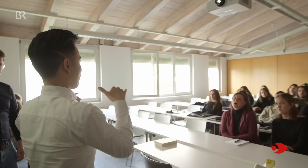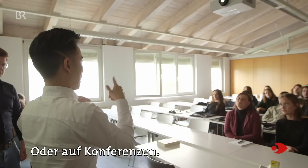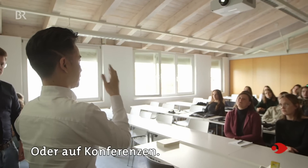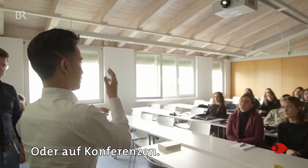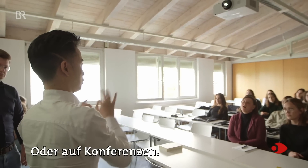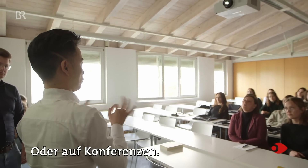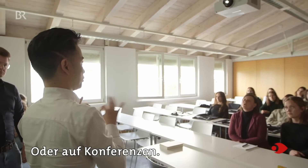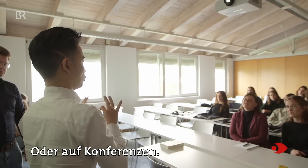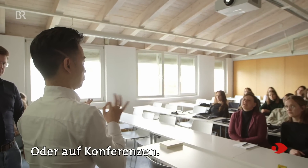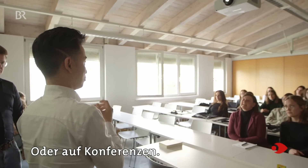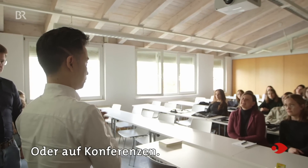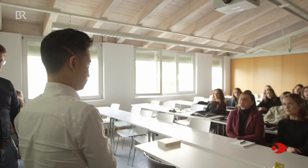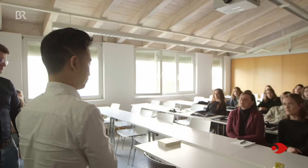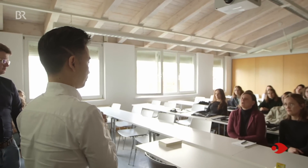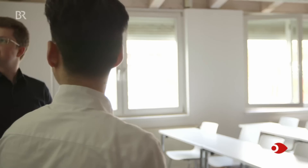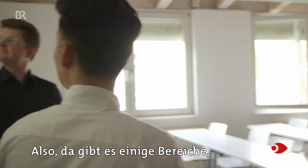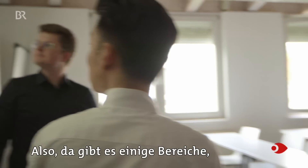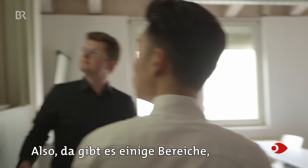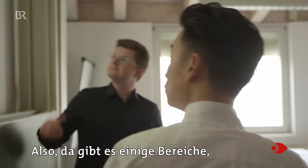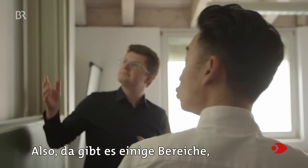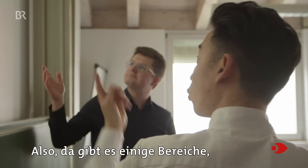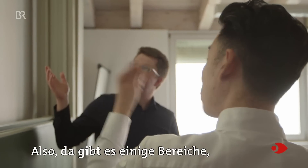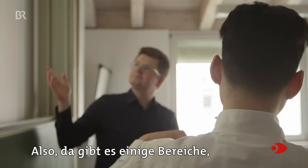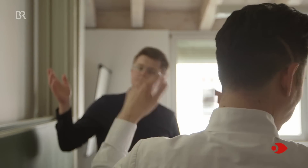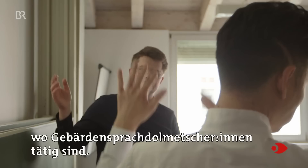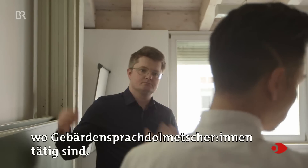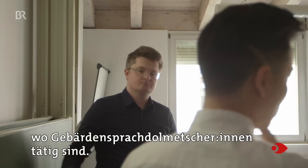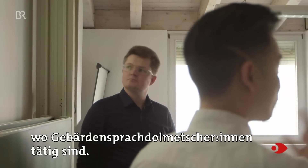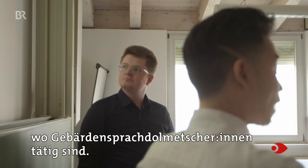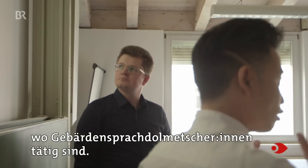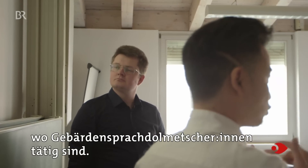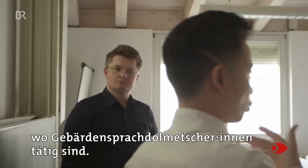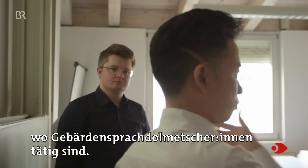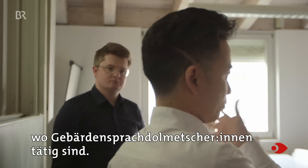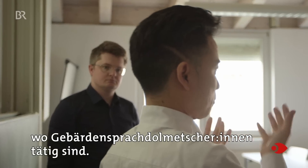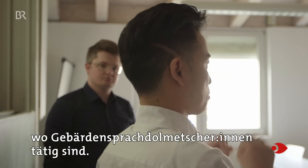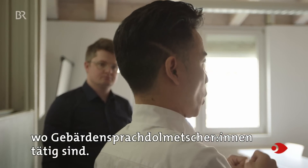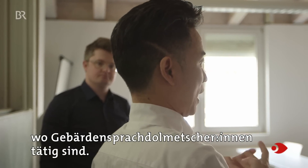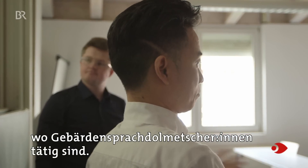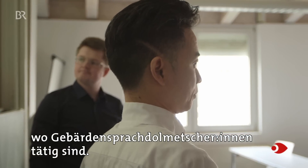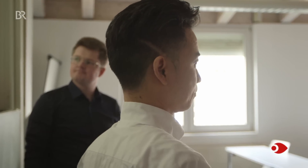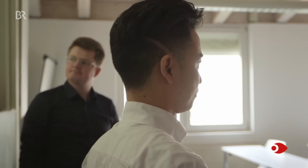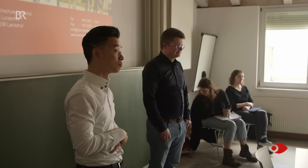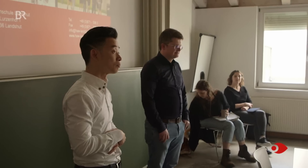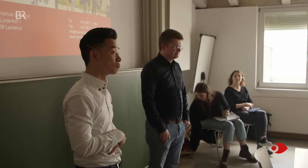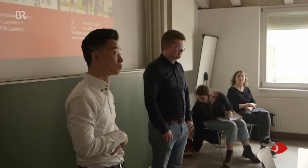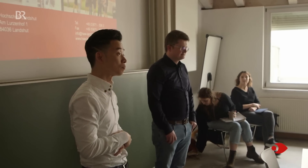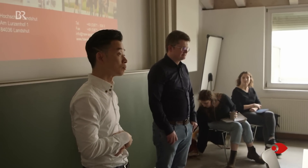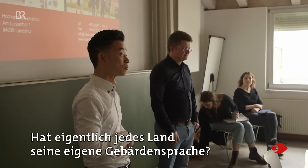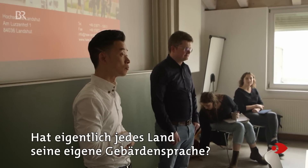Oder auf Konferenzen. Also da gibt es einige Bereiche, wo GebärdensprachdolmetscherInnen tätig sind. Hat